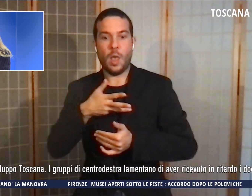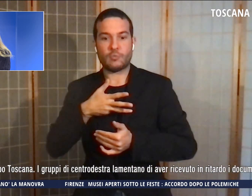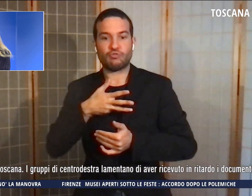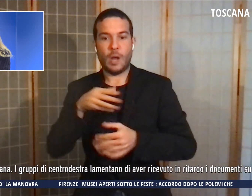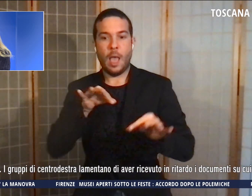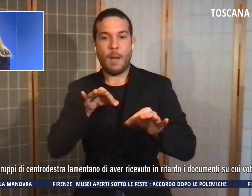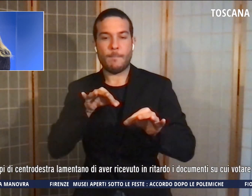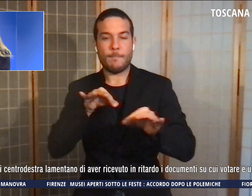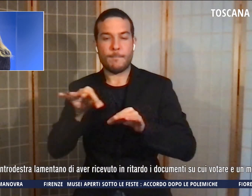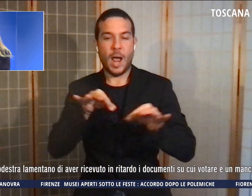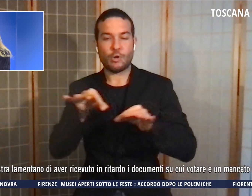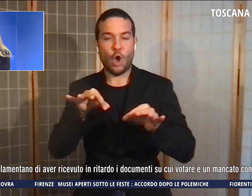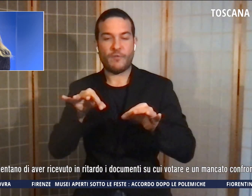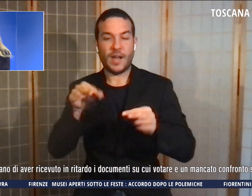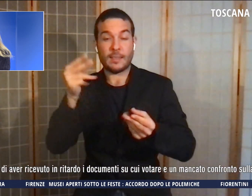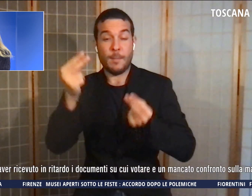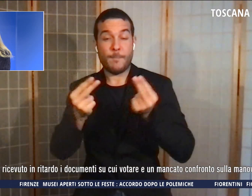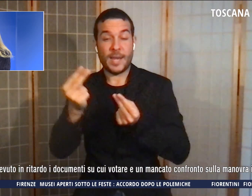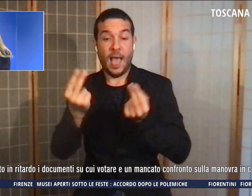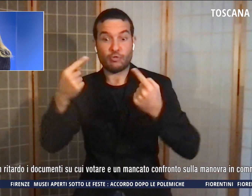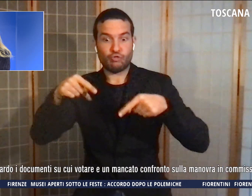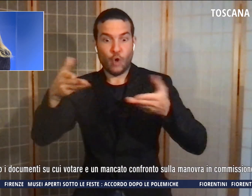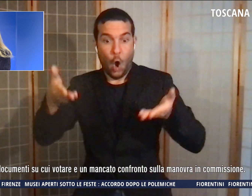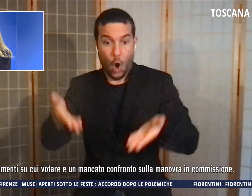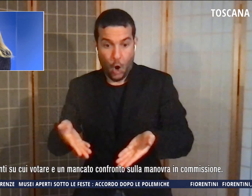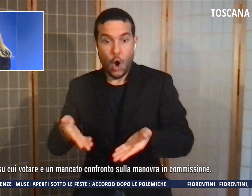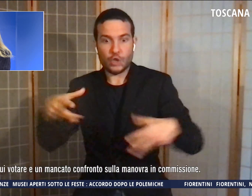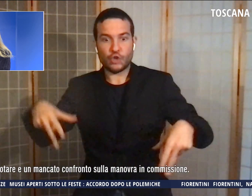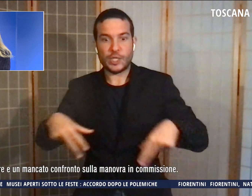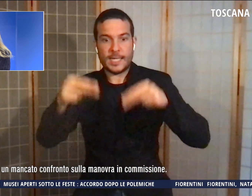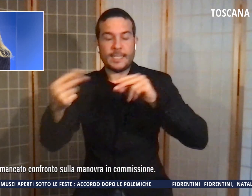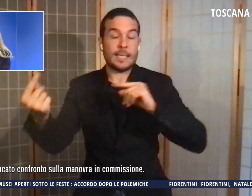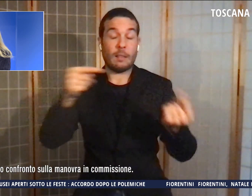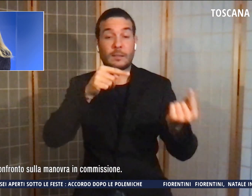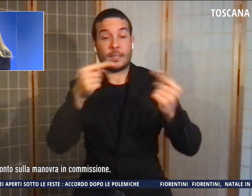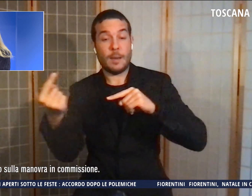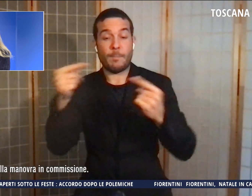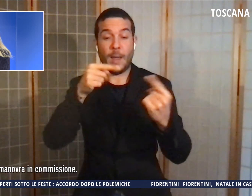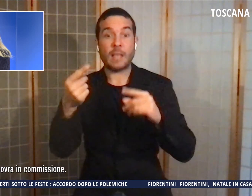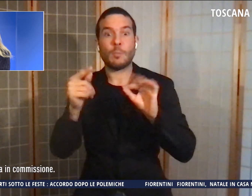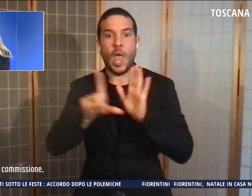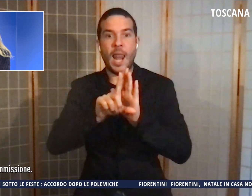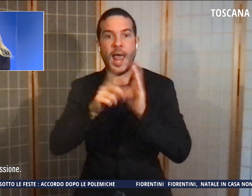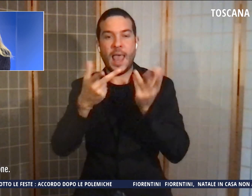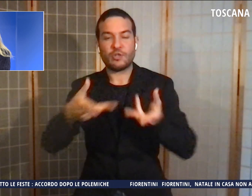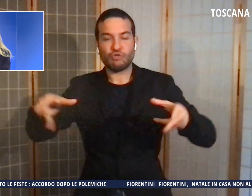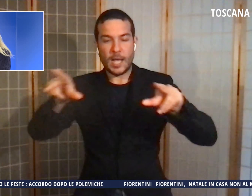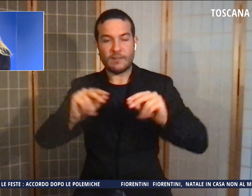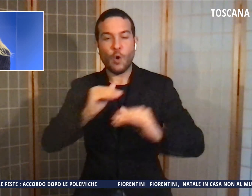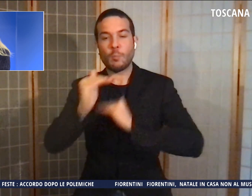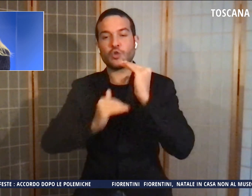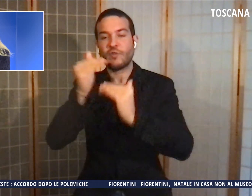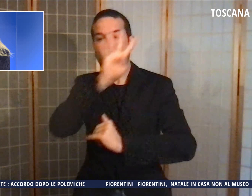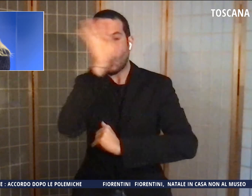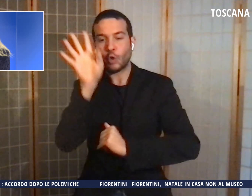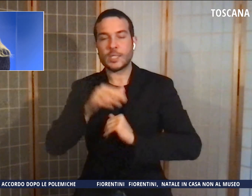quale oggi comincia il dibattito e alla legge di riforma di sviluppo toscana. I